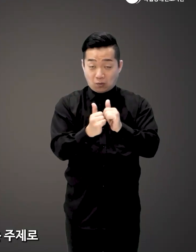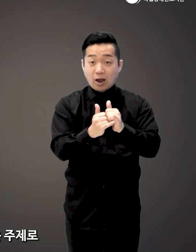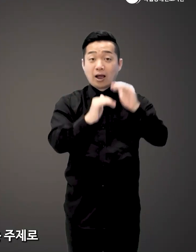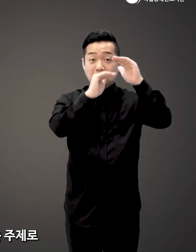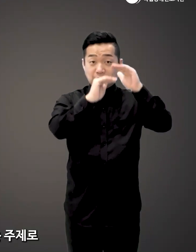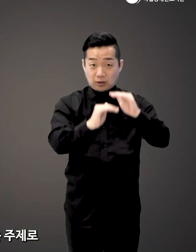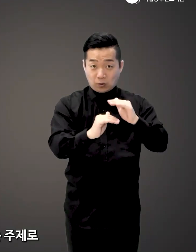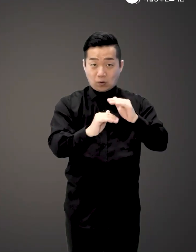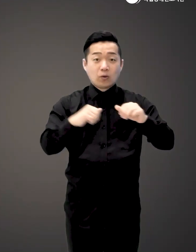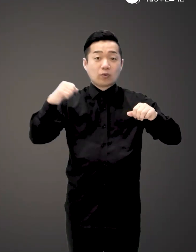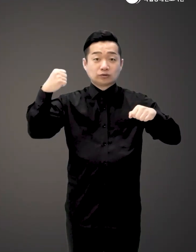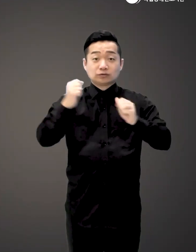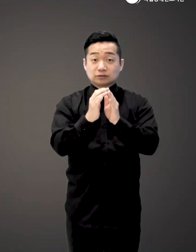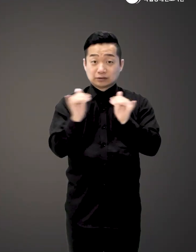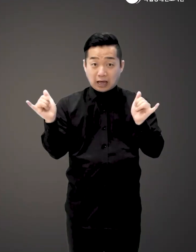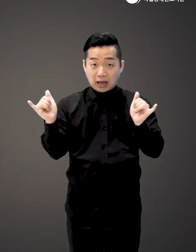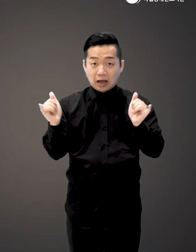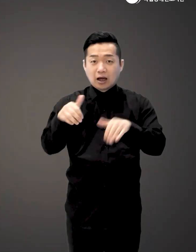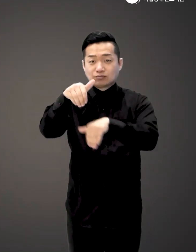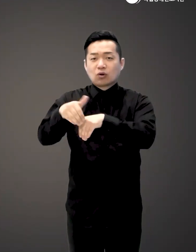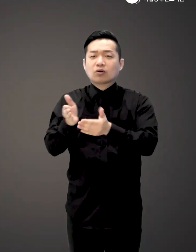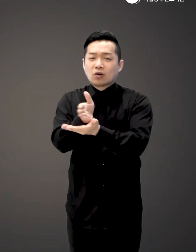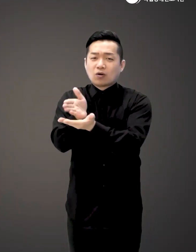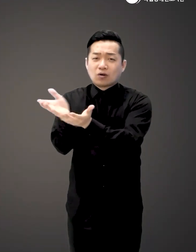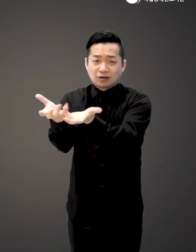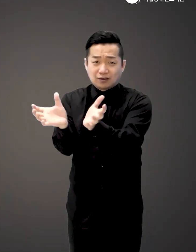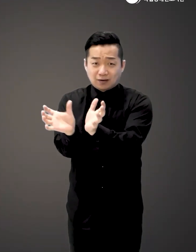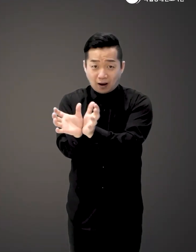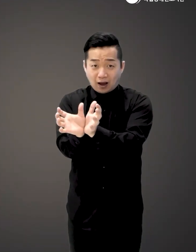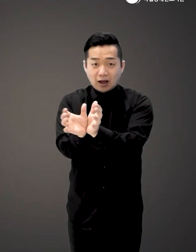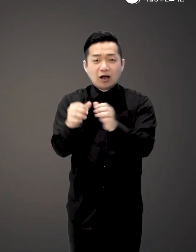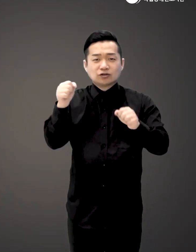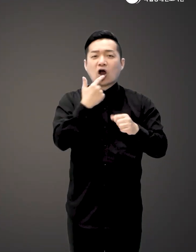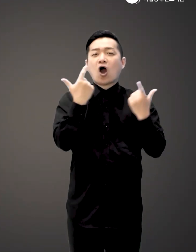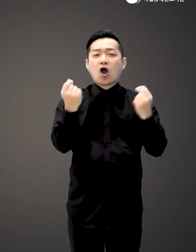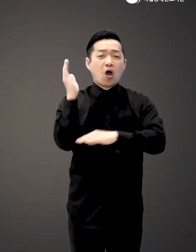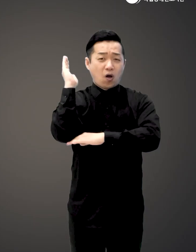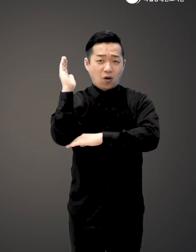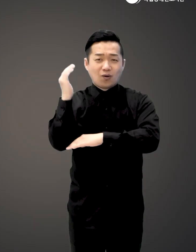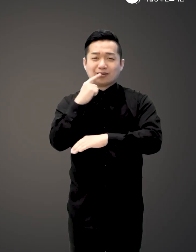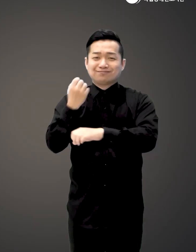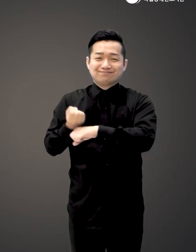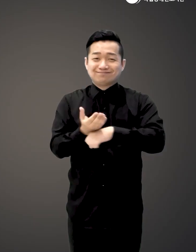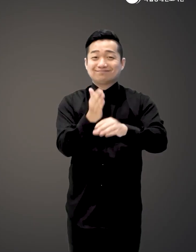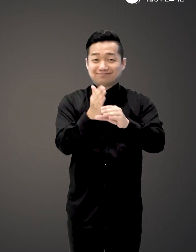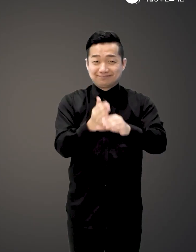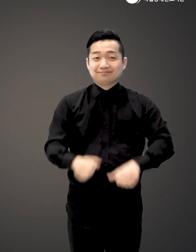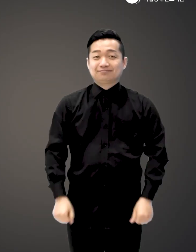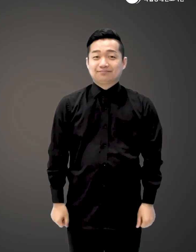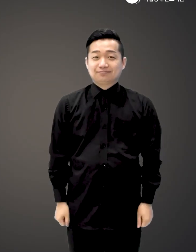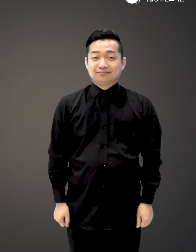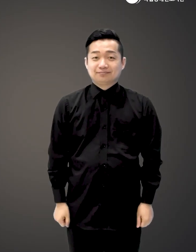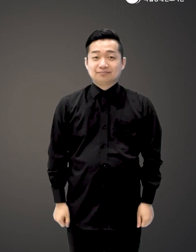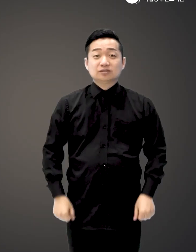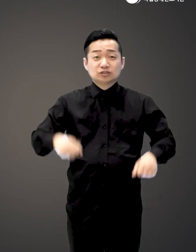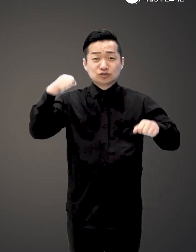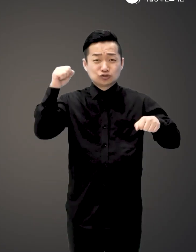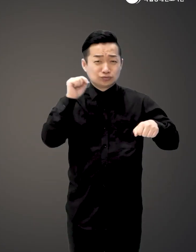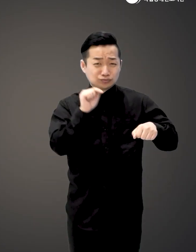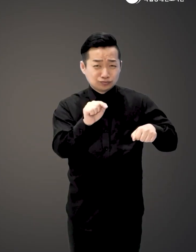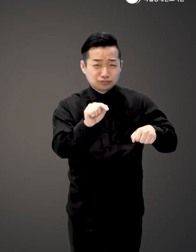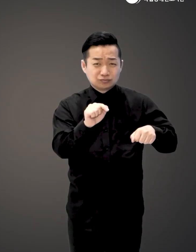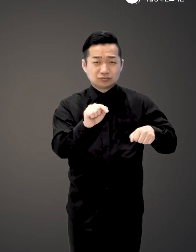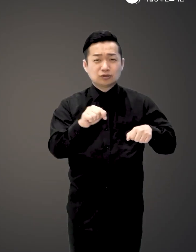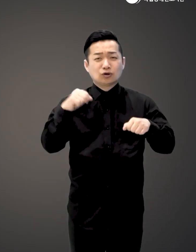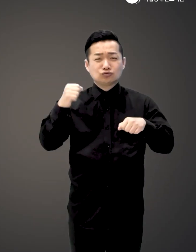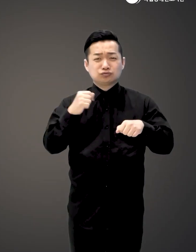춤 사회라는 주제로 작가는 무용계의 여러 이야기들을 춤과 같은 언어로 우리에게 들려줍니다 춤은